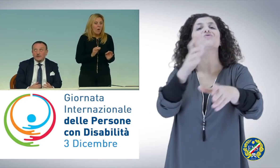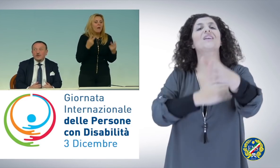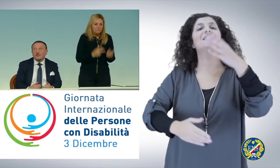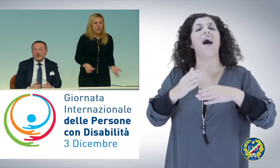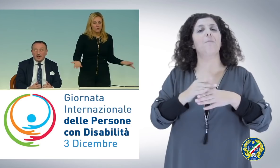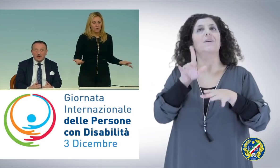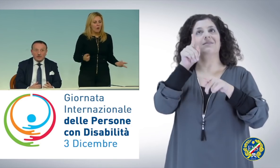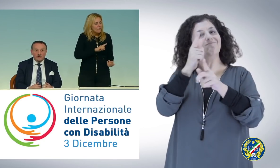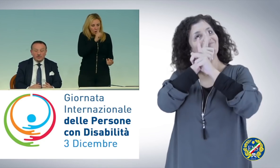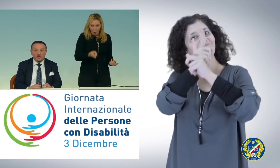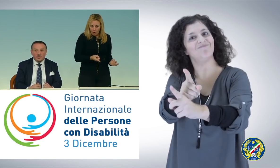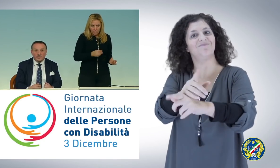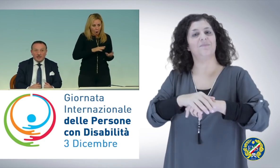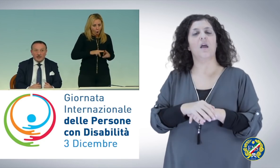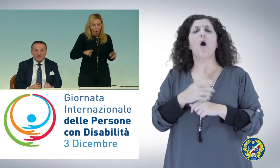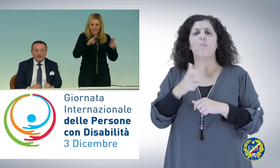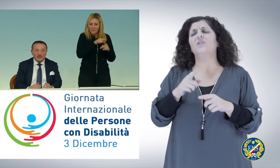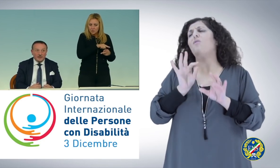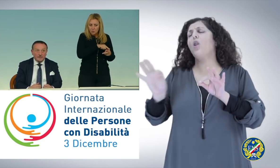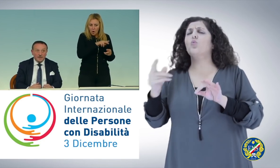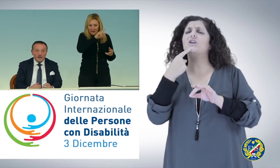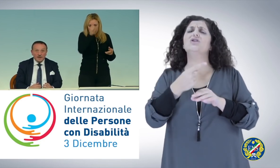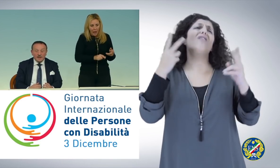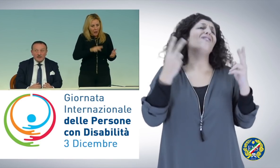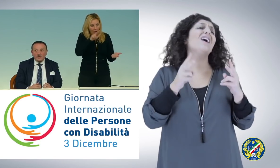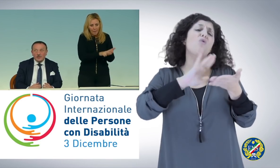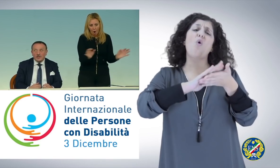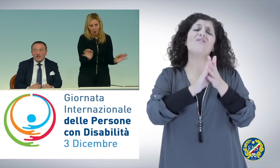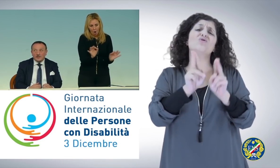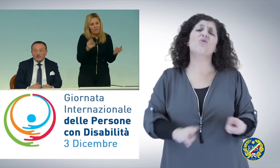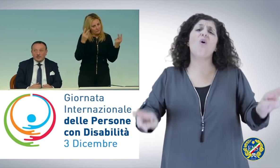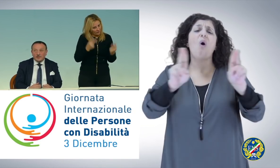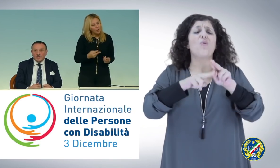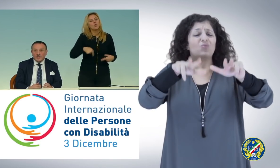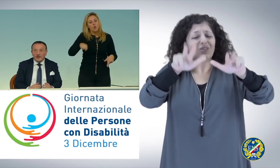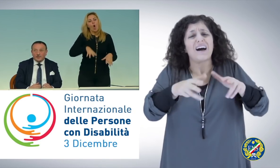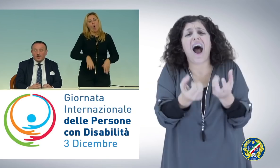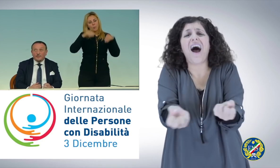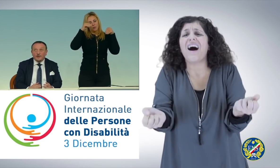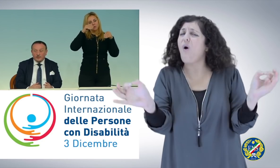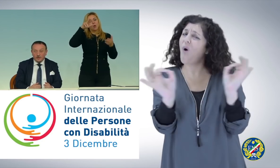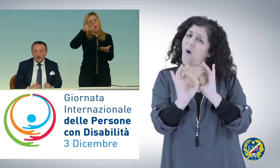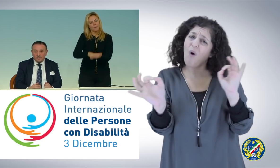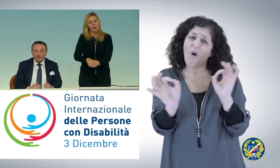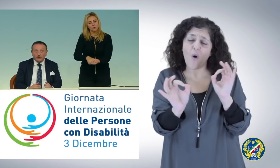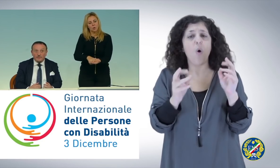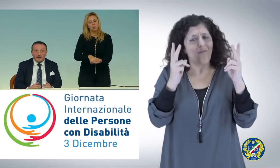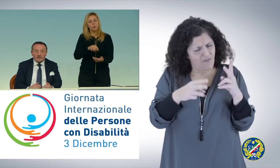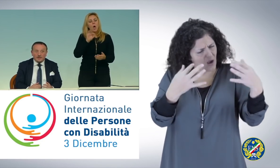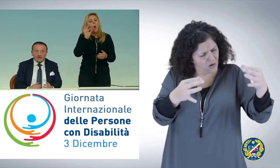si è ancora riusciti ad applicare in Italia e noi inizieremo ad applicarla proprio puntualmente,